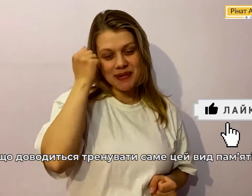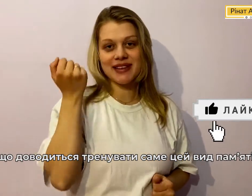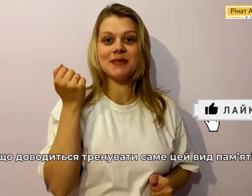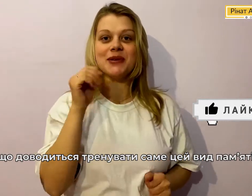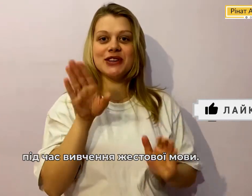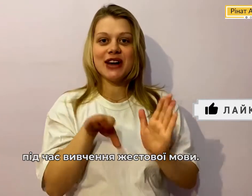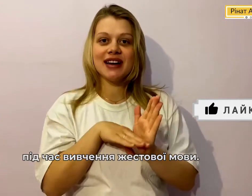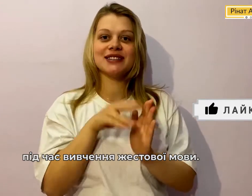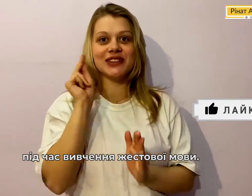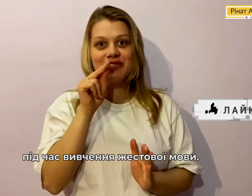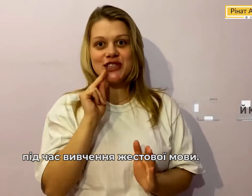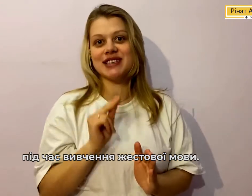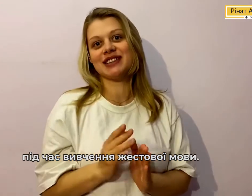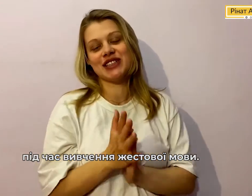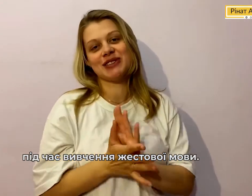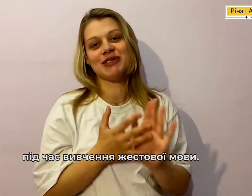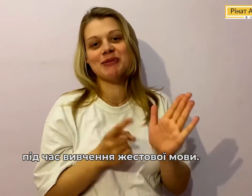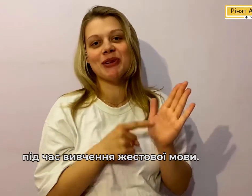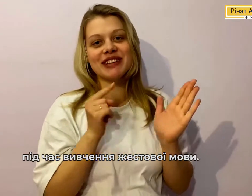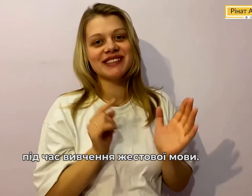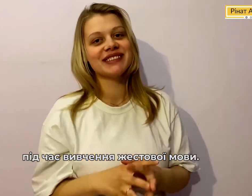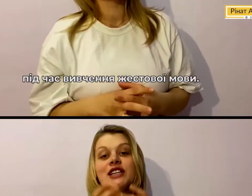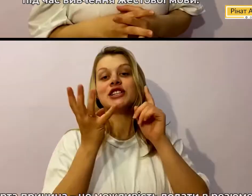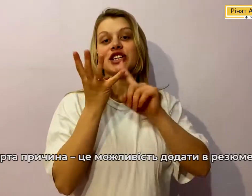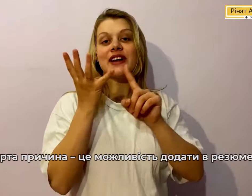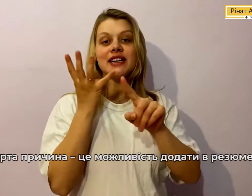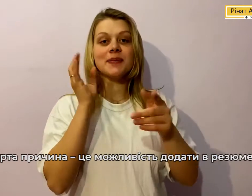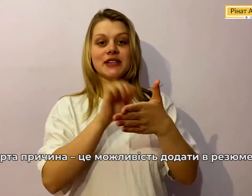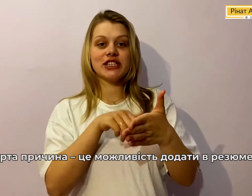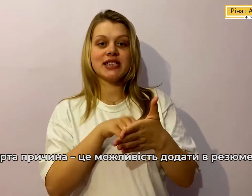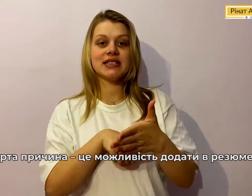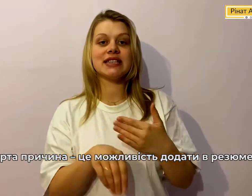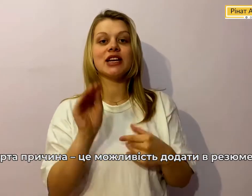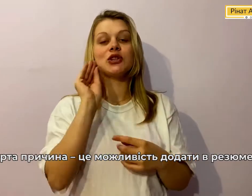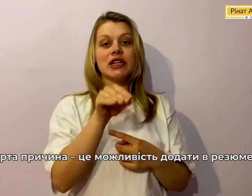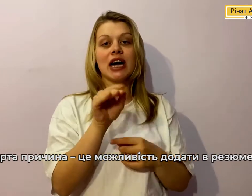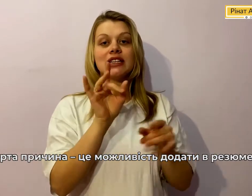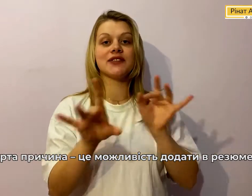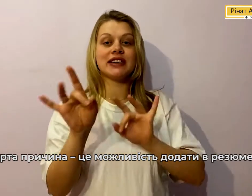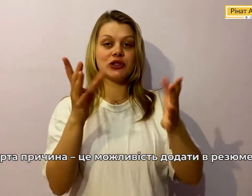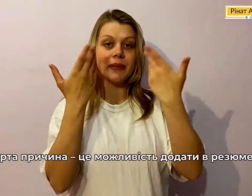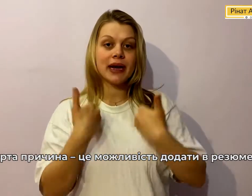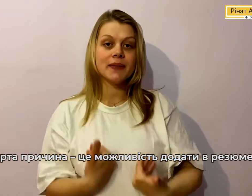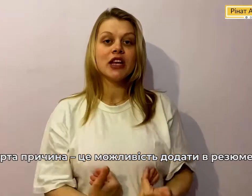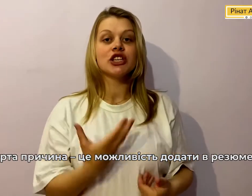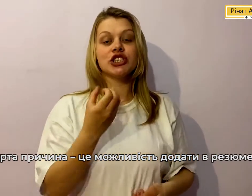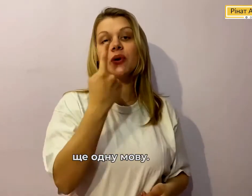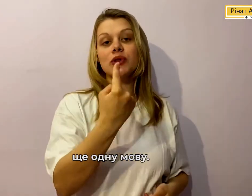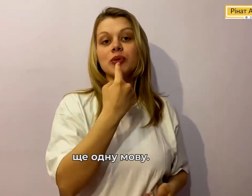'яті Під час вивчення Жестової мови Четверта причина Це додати в резюме Ще одну